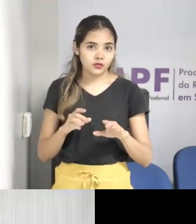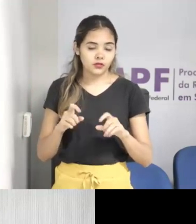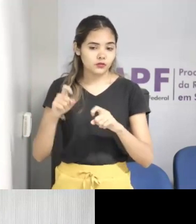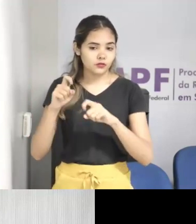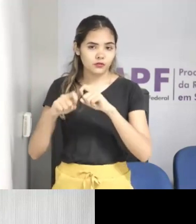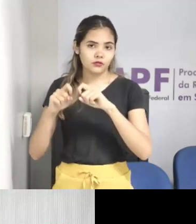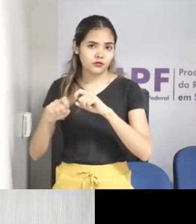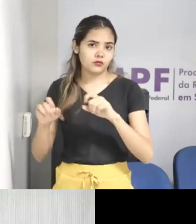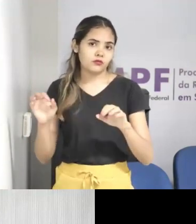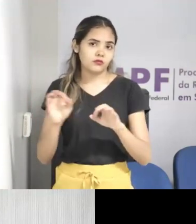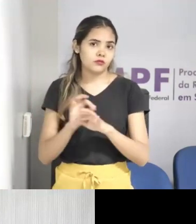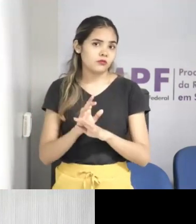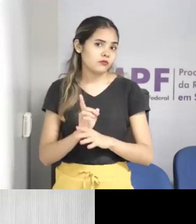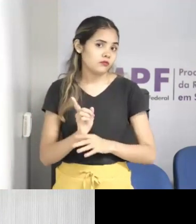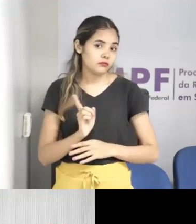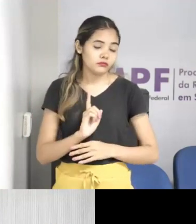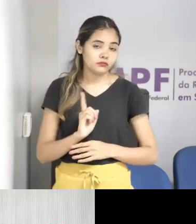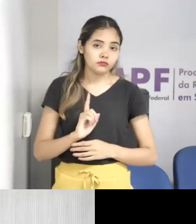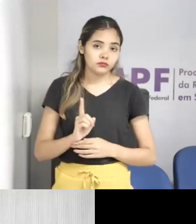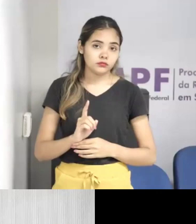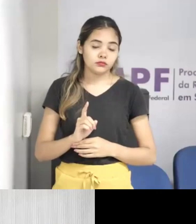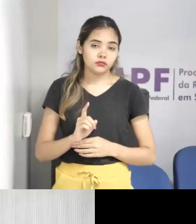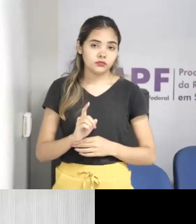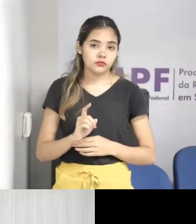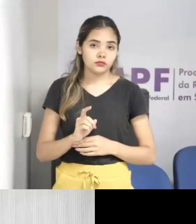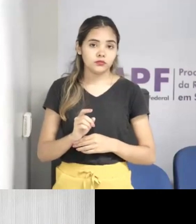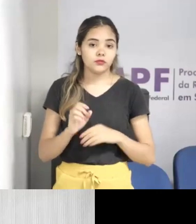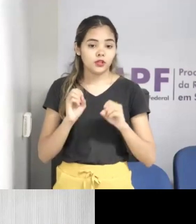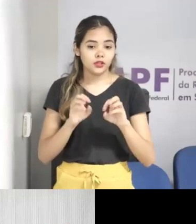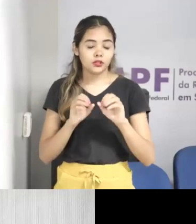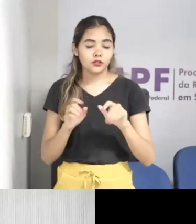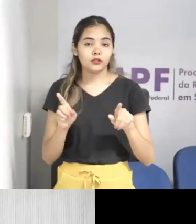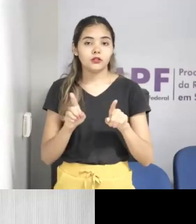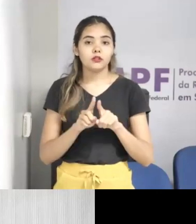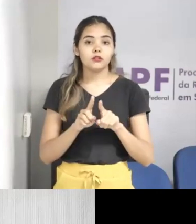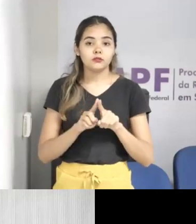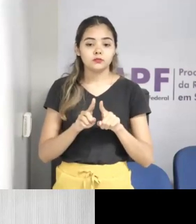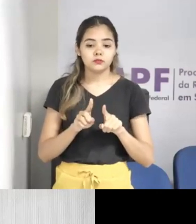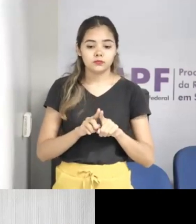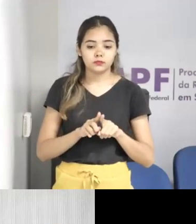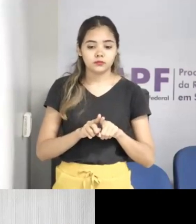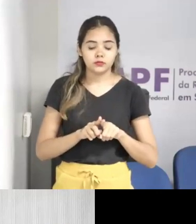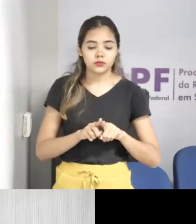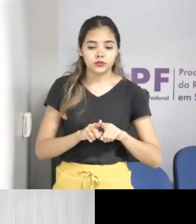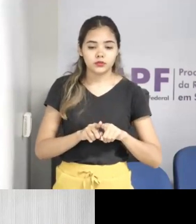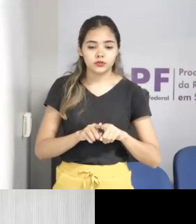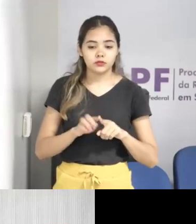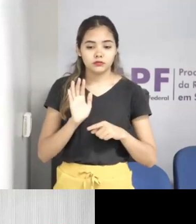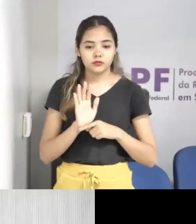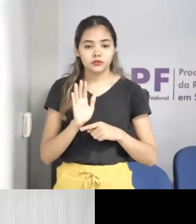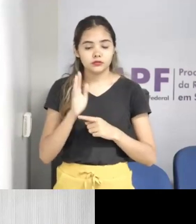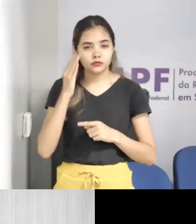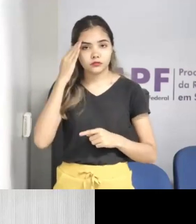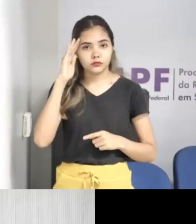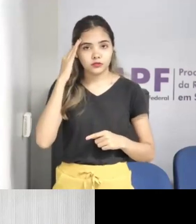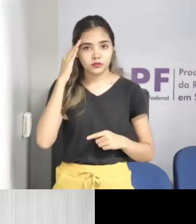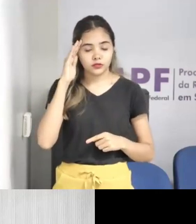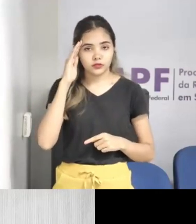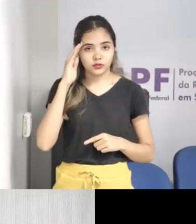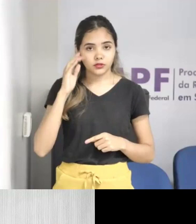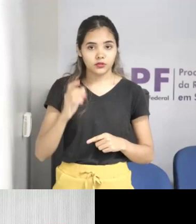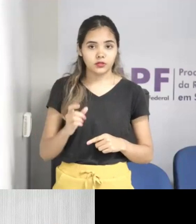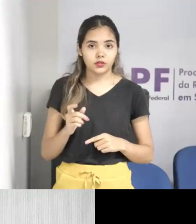fazer com que a criança entenda o limite, né, entre o agressor e o corpo dela,